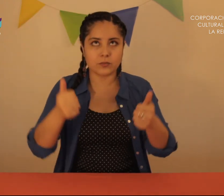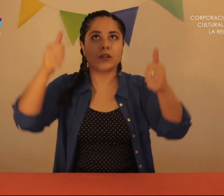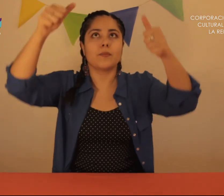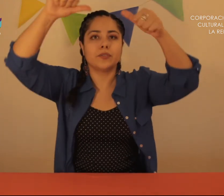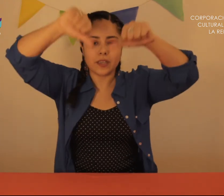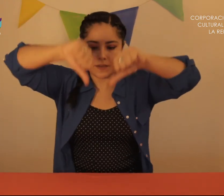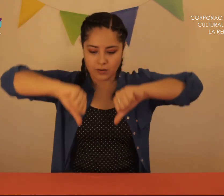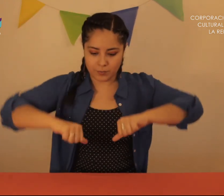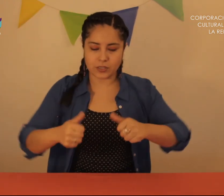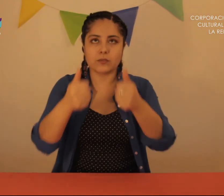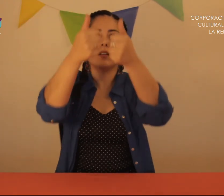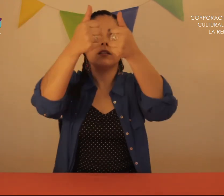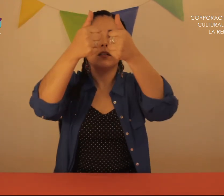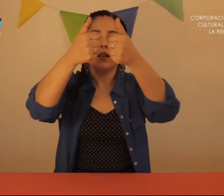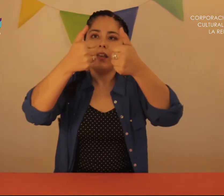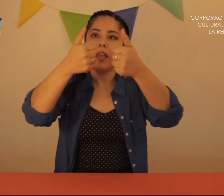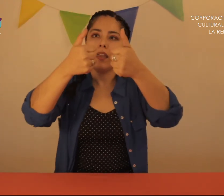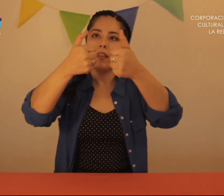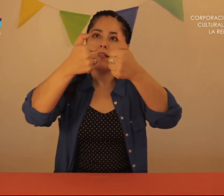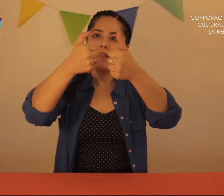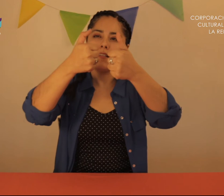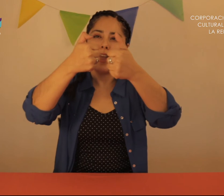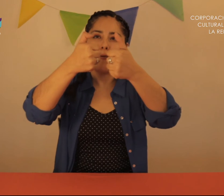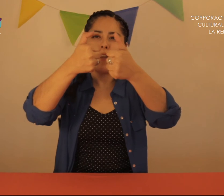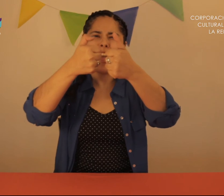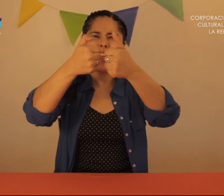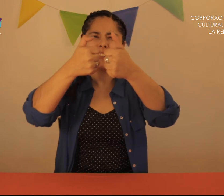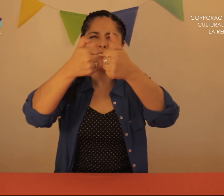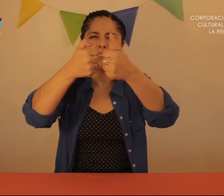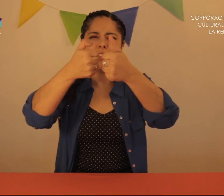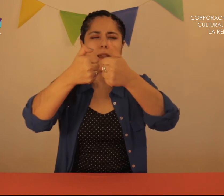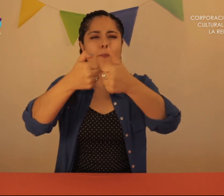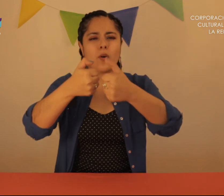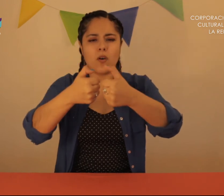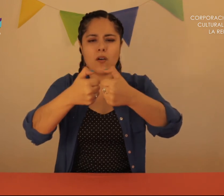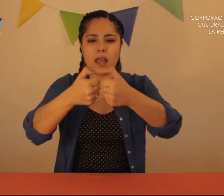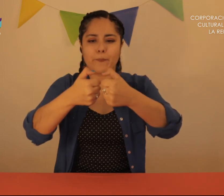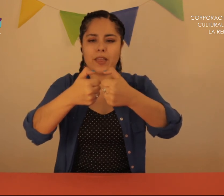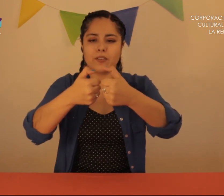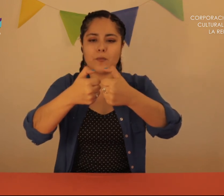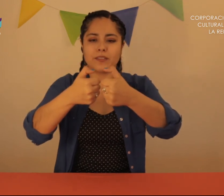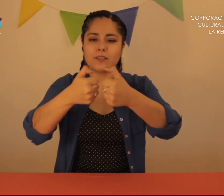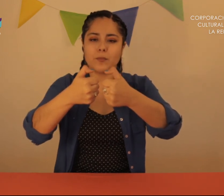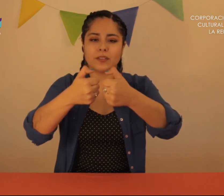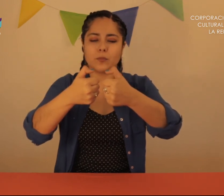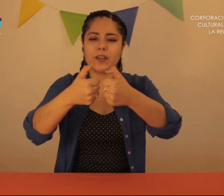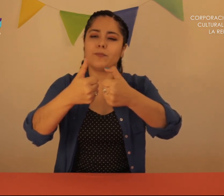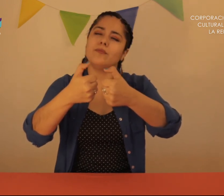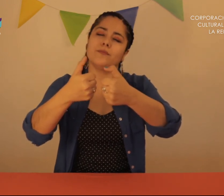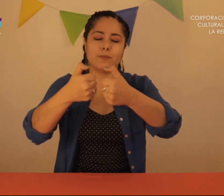Subieron la montaña Bajaron la montaña Subieron ¡Ey! ¡Hola, Juan! ¡Tanto tiempo! ¡Hola, Pedro! ¿Cómo estás? ¿Cómo está tu perro? ¡Uf! ¡Mi